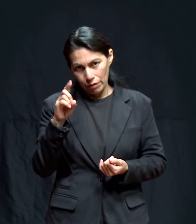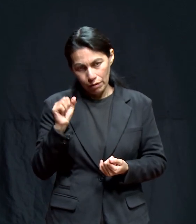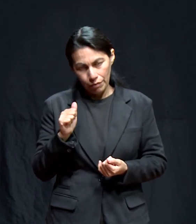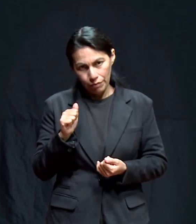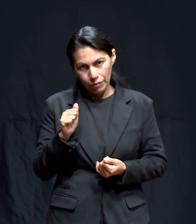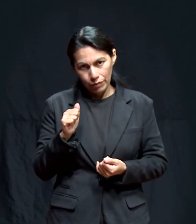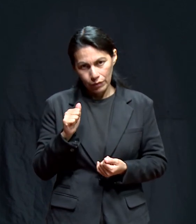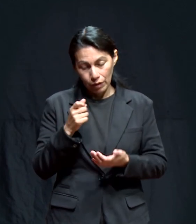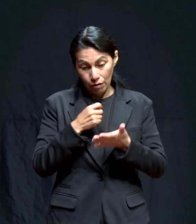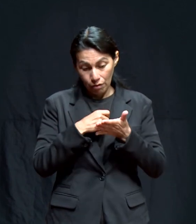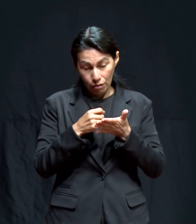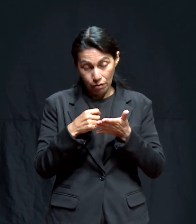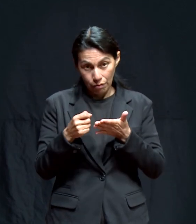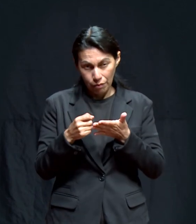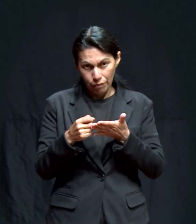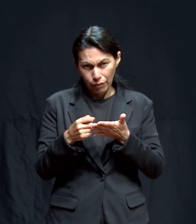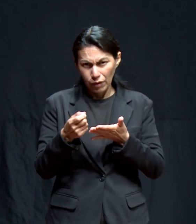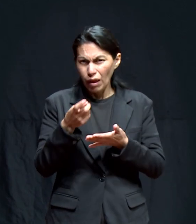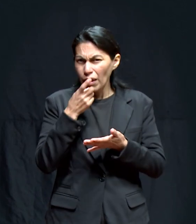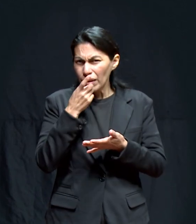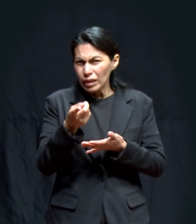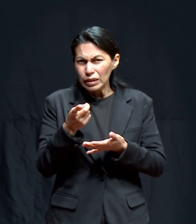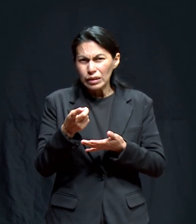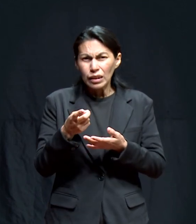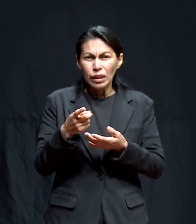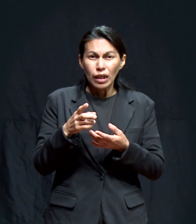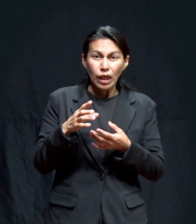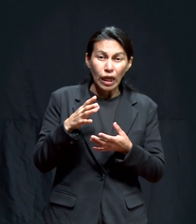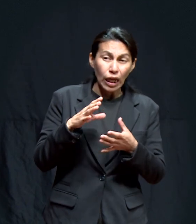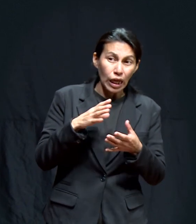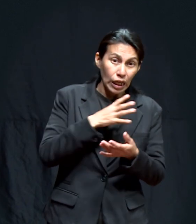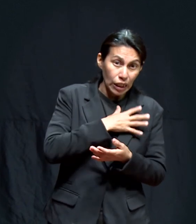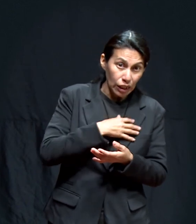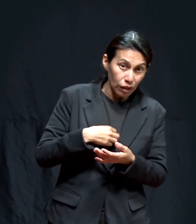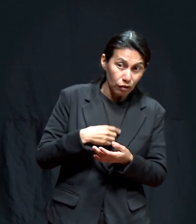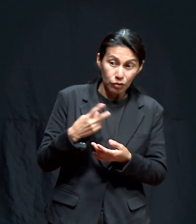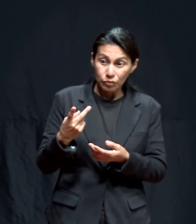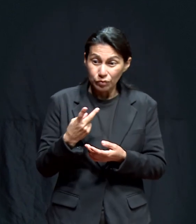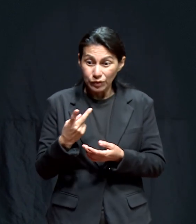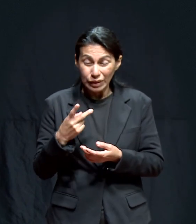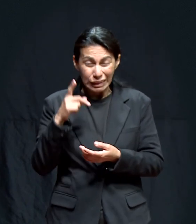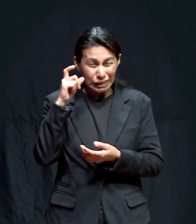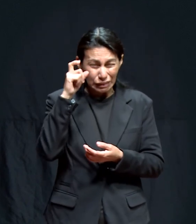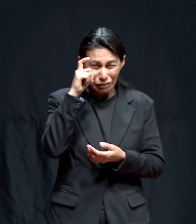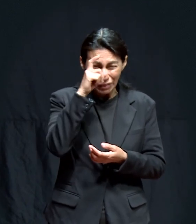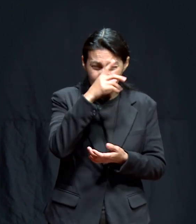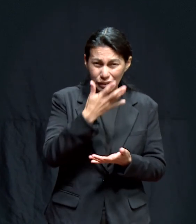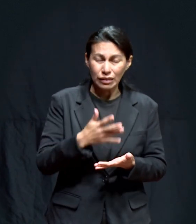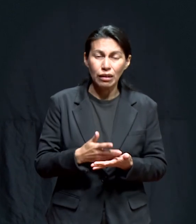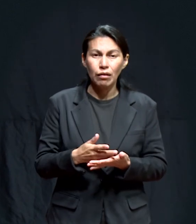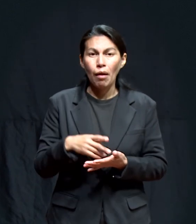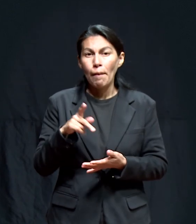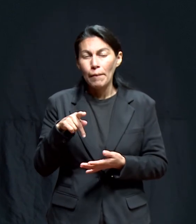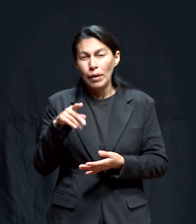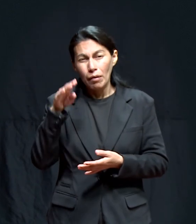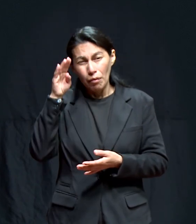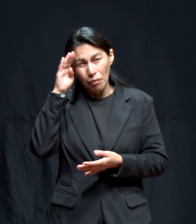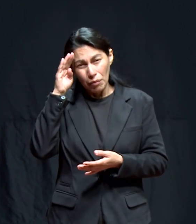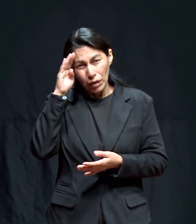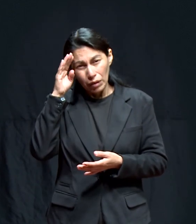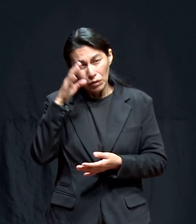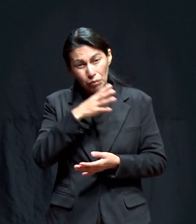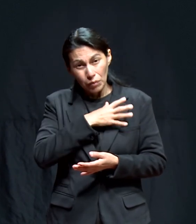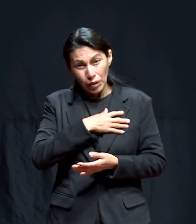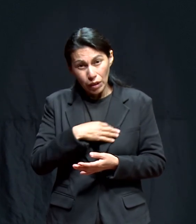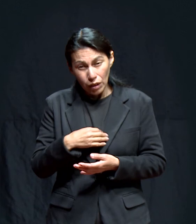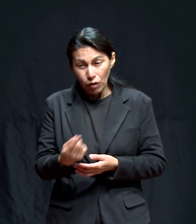Que la situación con su hijo Se ha vuelto más difícil Ella dice Pero tengo fe